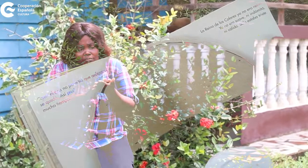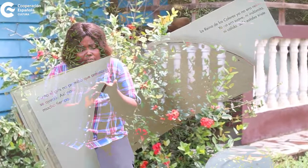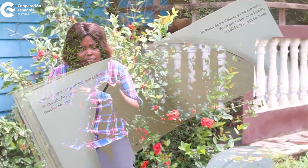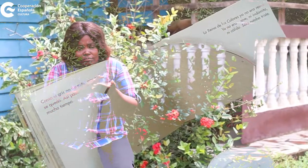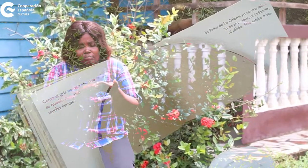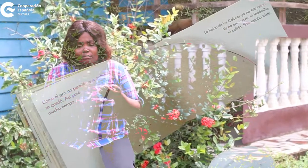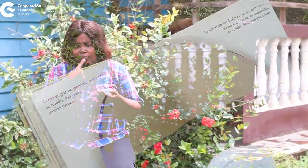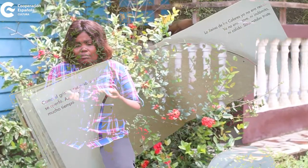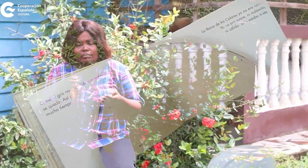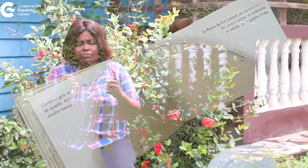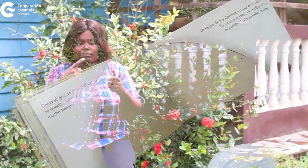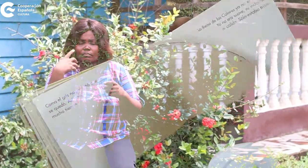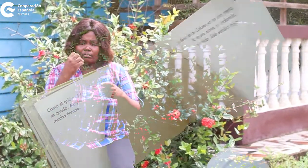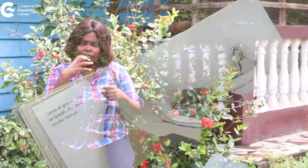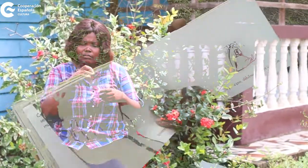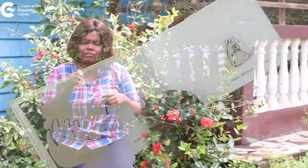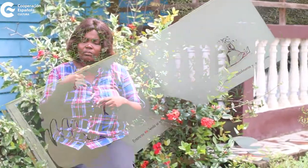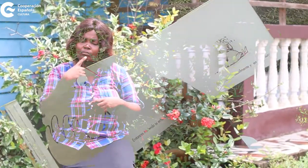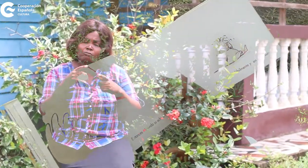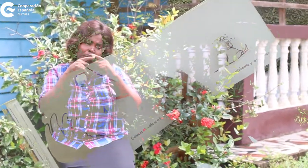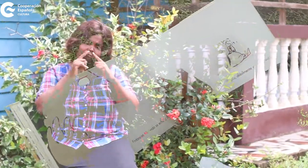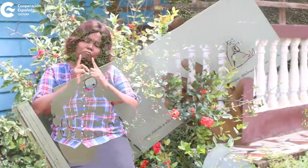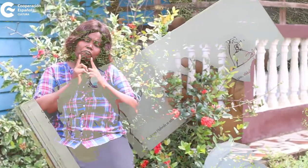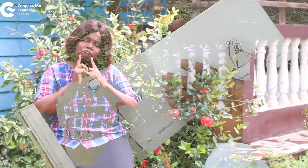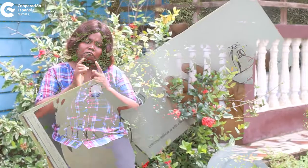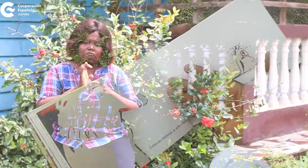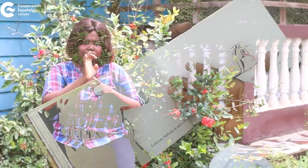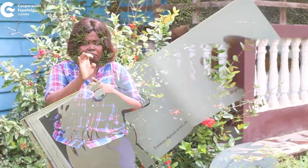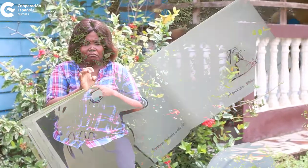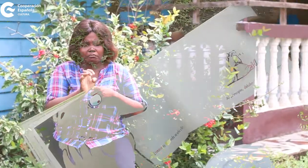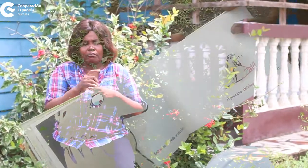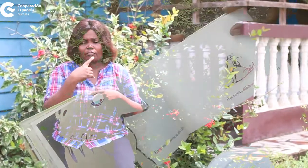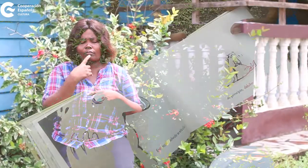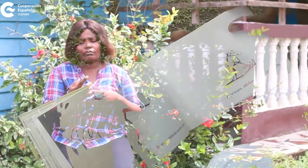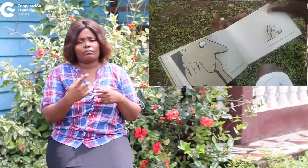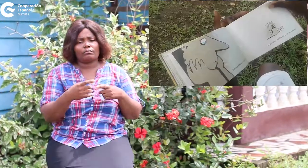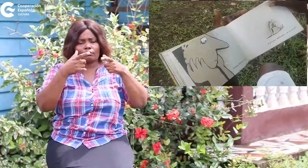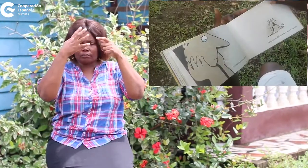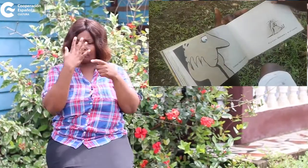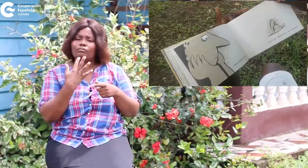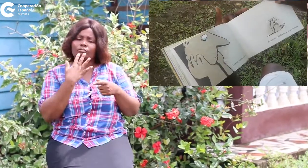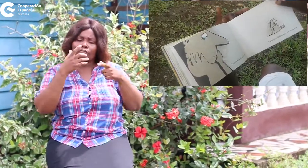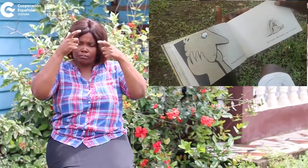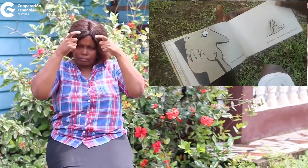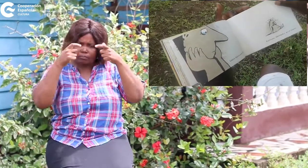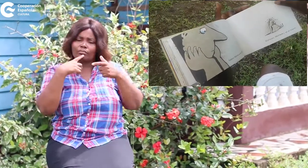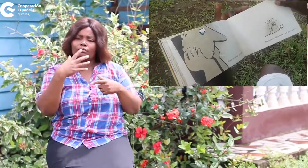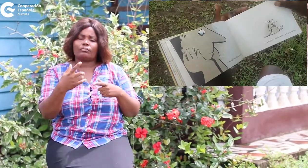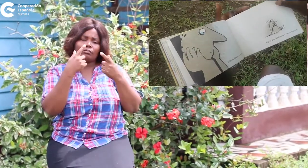ni indómita, ni cálida. Sólo estaba triste. Entonces Maluida se echó a llorar. Al principio,